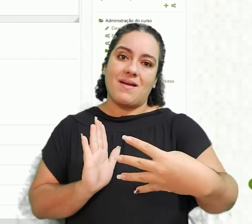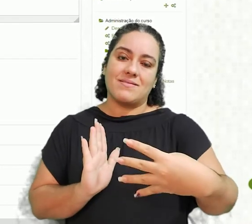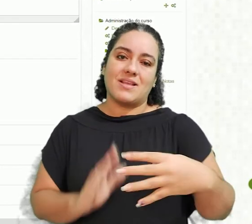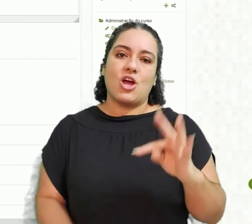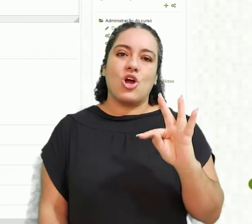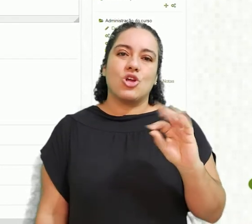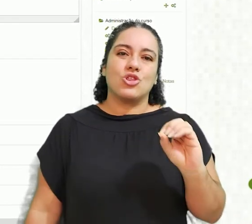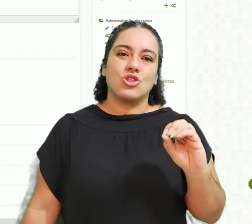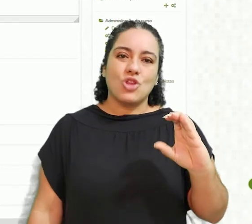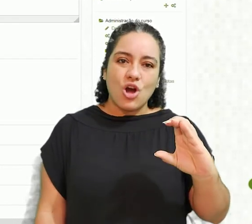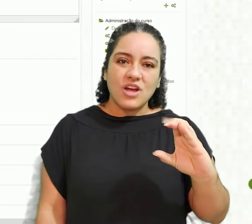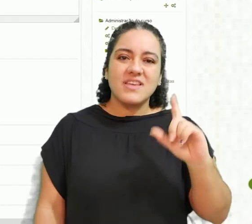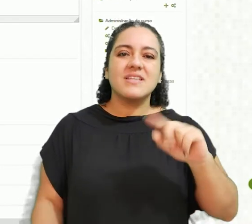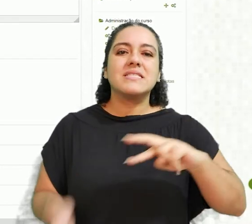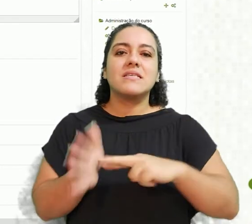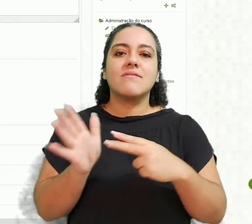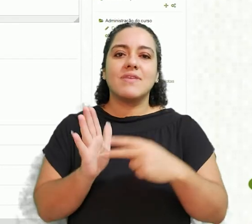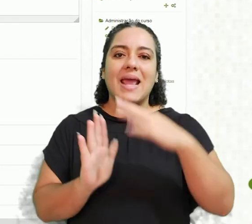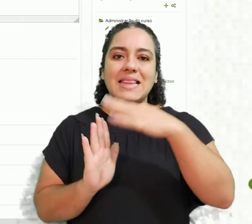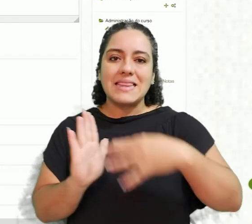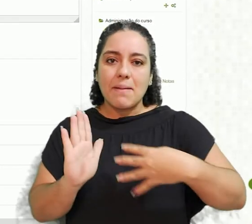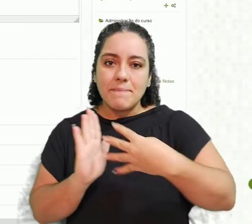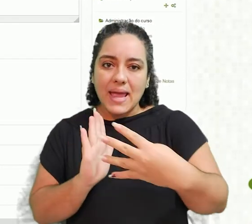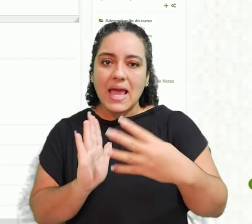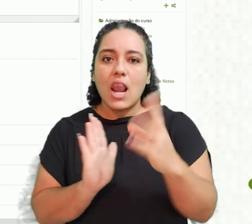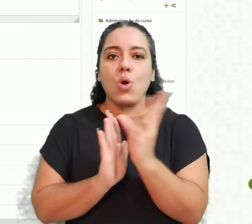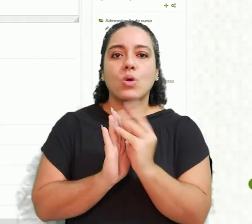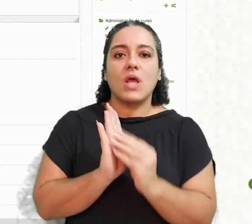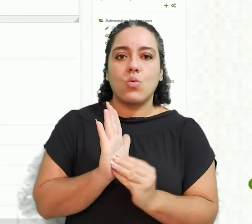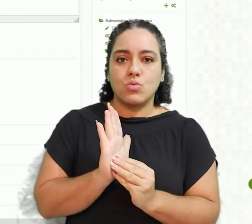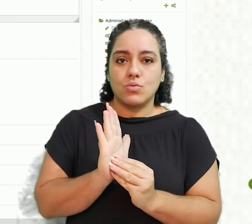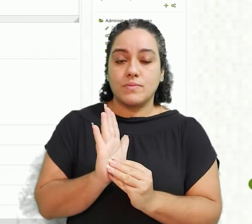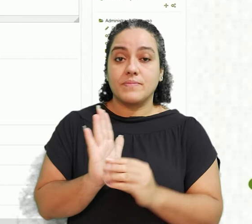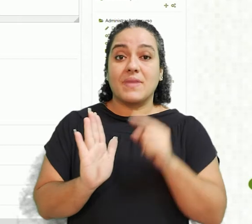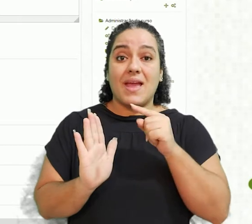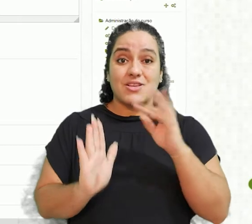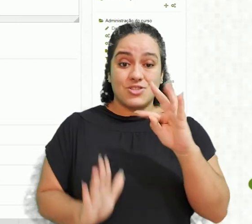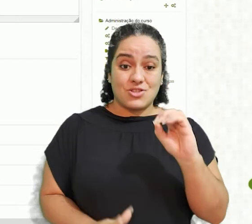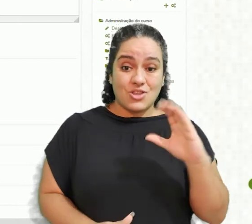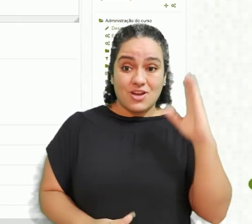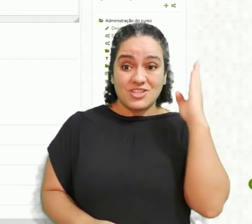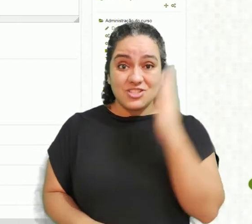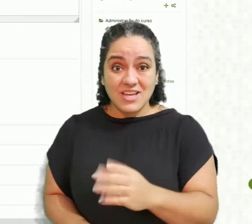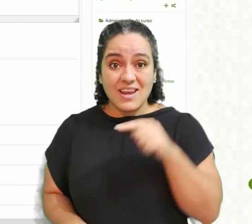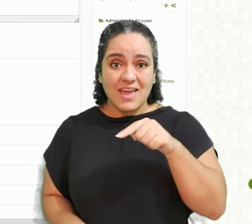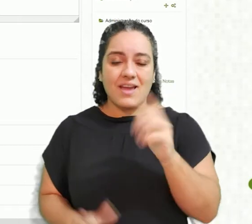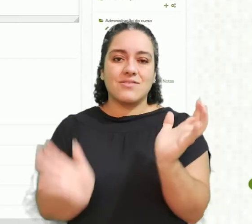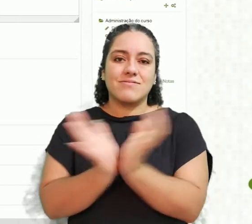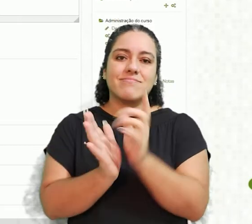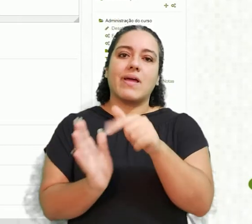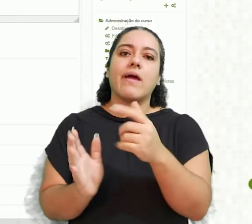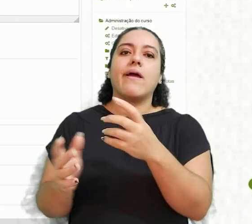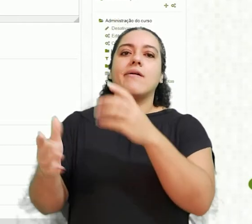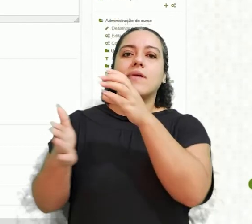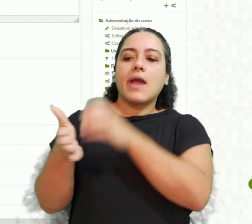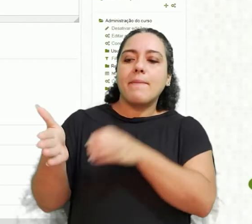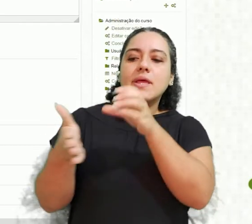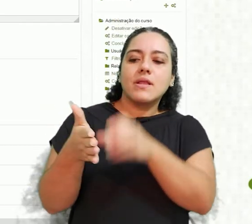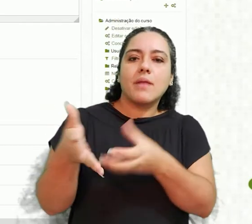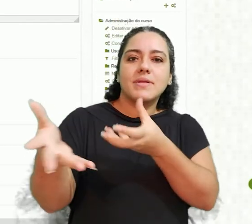toque é isso, tá? Tabela de conteúdo. A tabela de conteúdo já aparece por padrão, que são os capítulos que você vai inserir no livro e